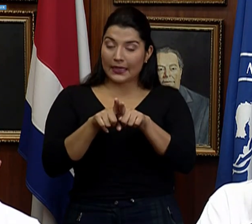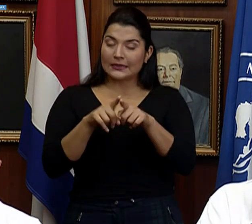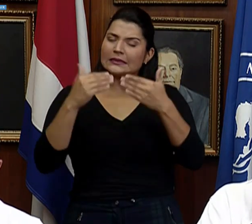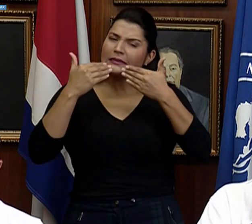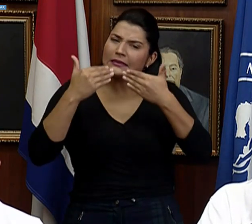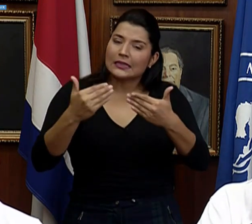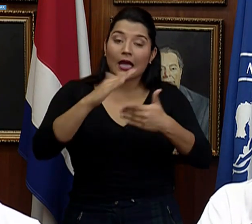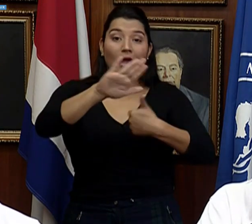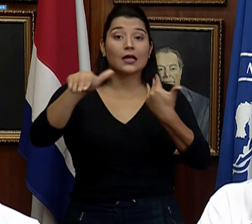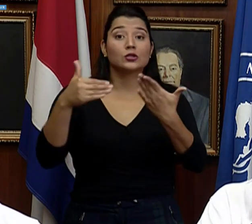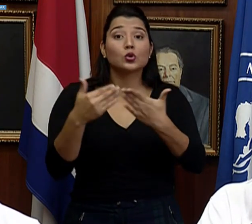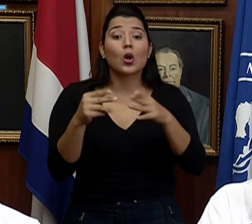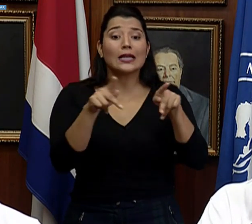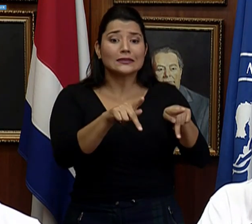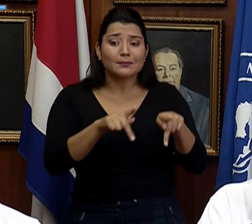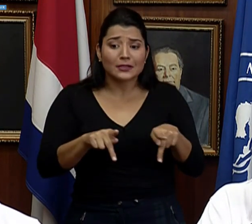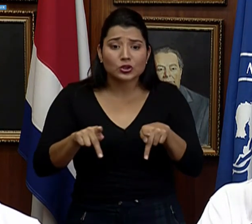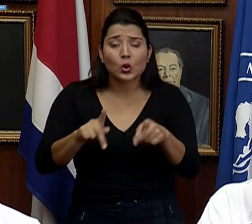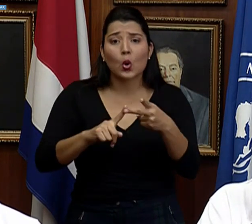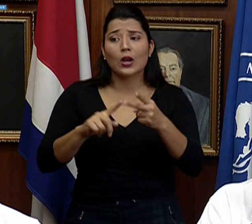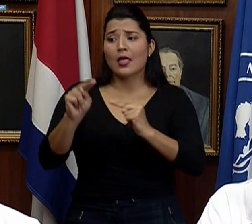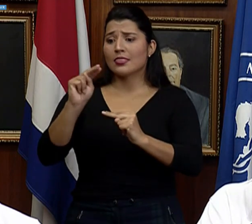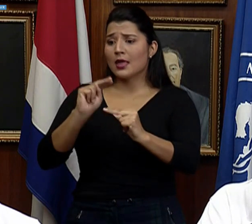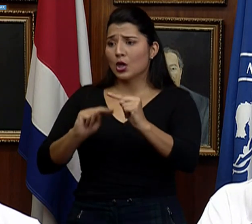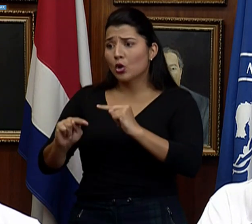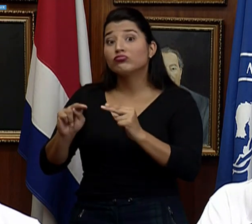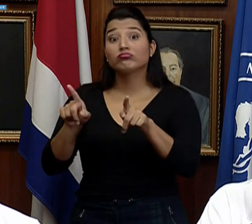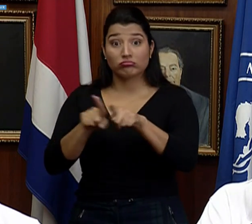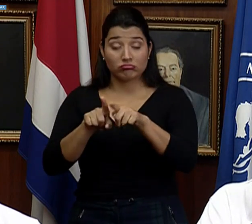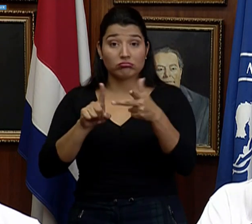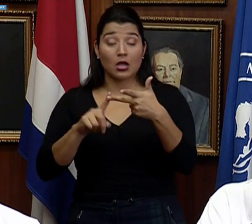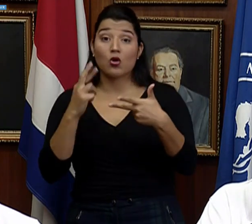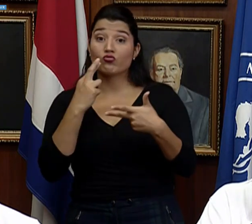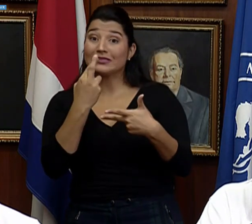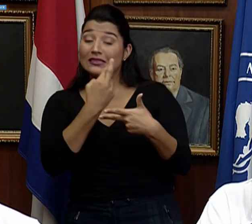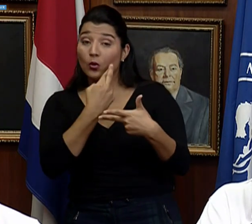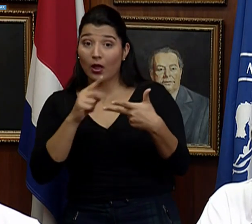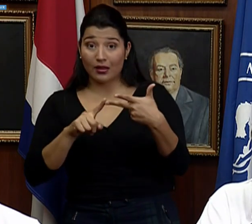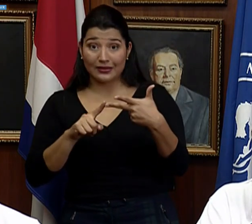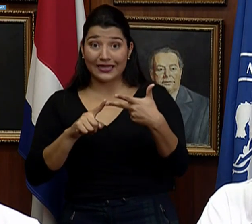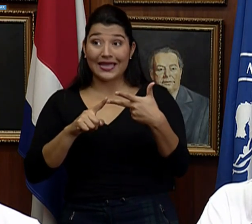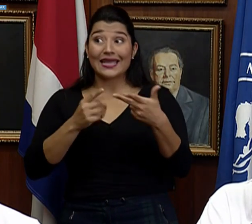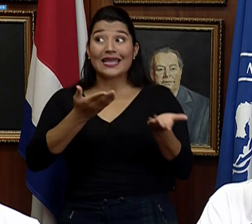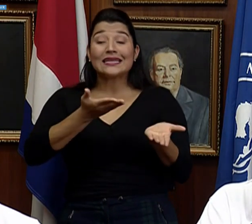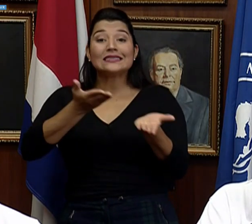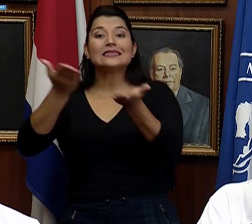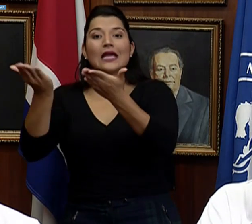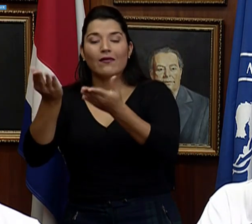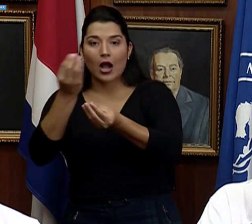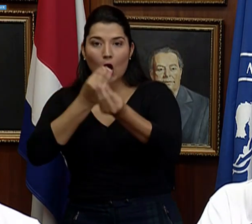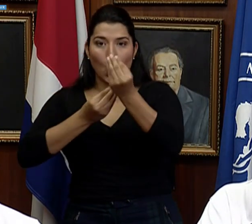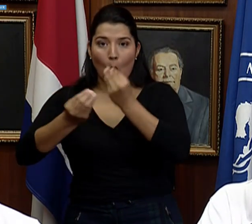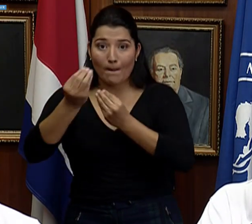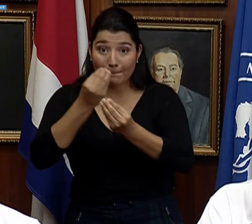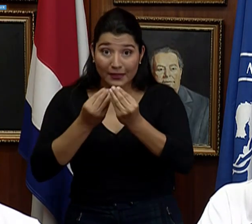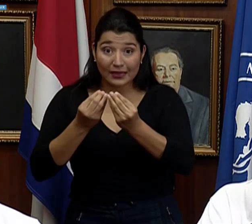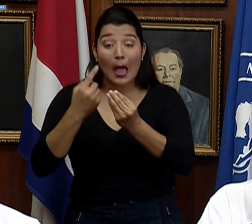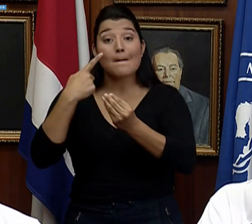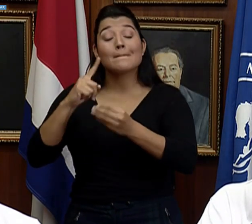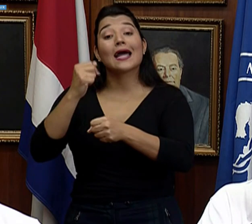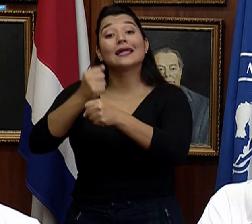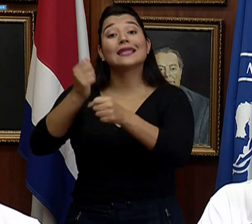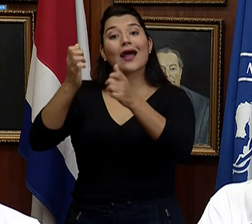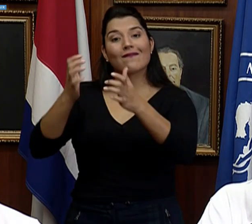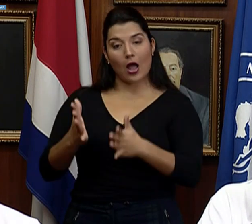esas personas y negocios que incluyen restaurantes que han llevado comida a los trabajadores de la